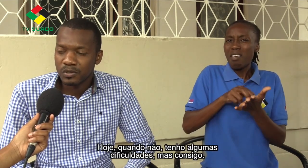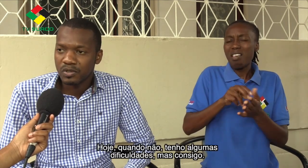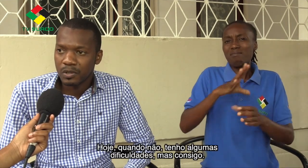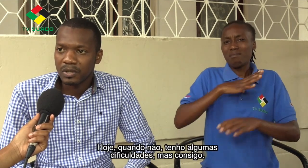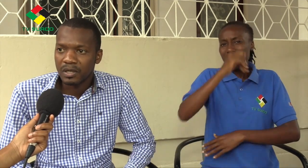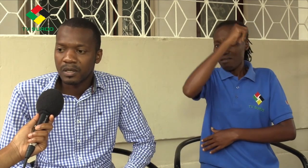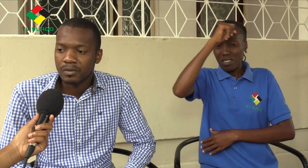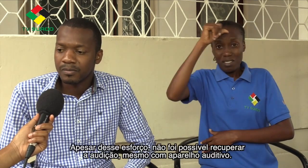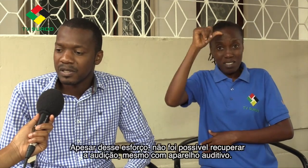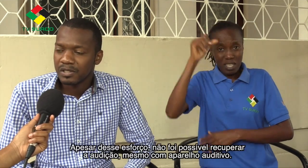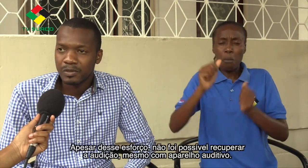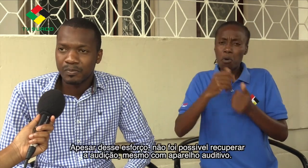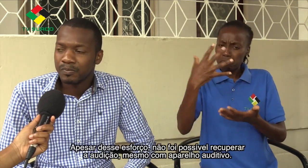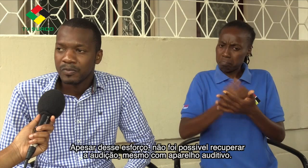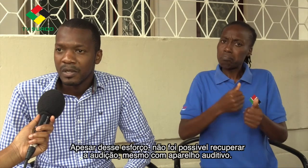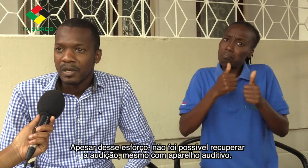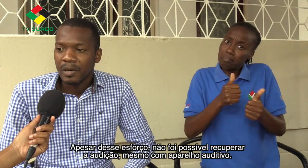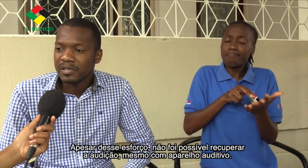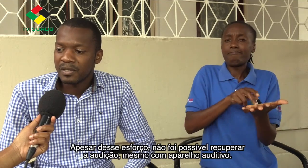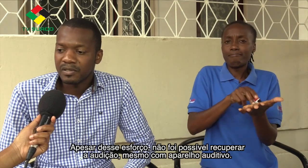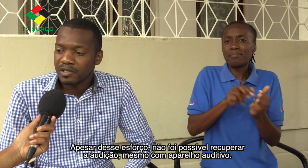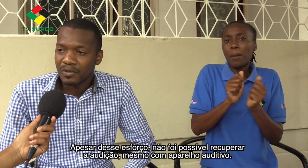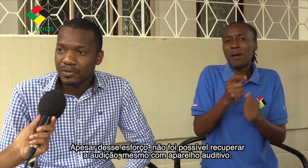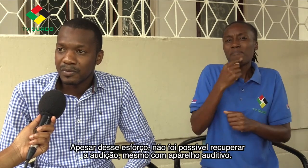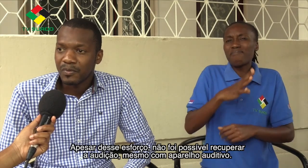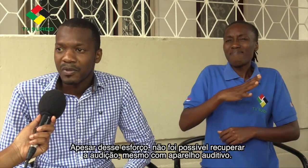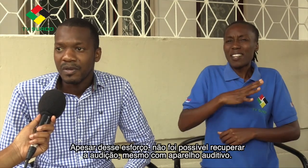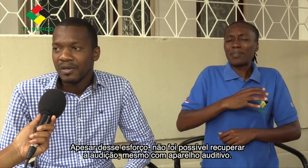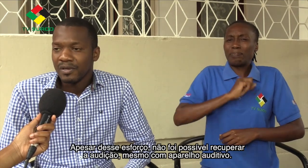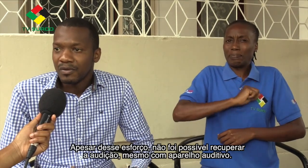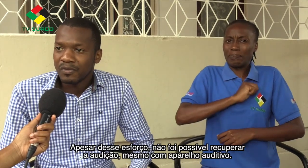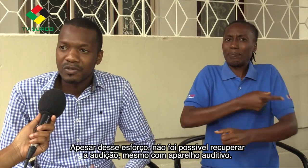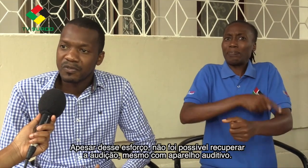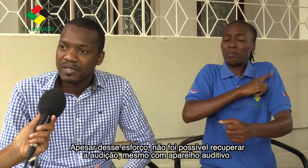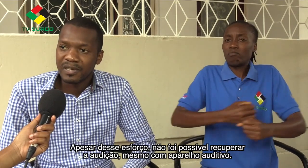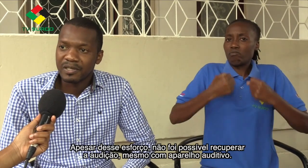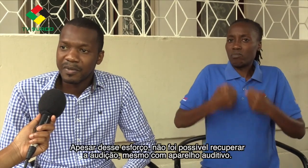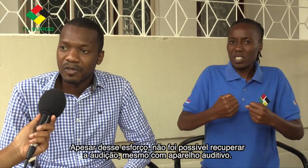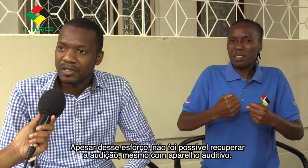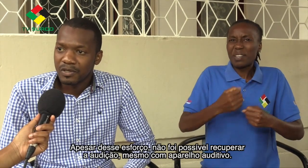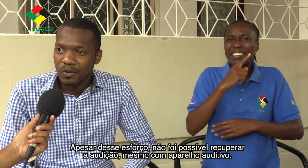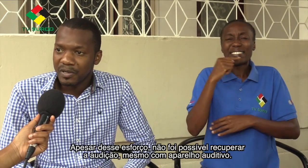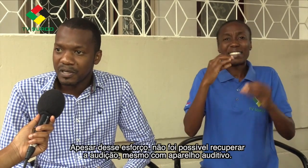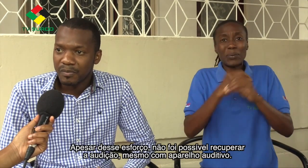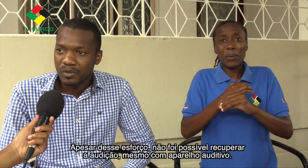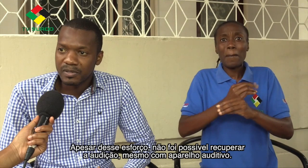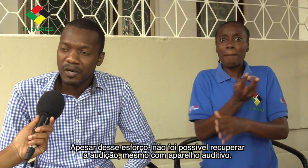consigo andar, mas apesar desse esforço não foi suficiente para voltar a recuperar a minha audição,